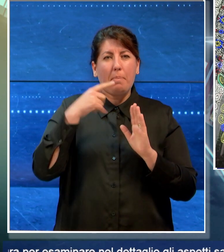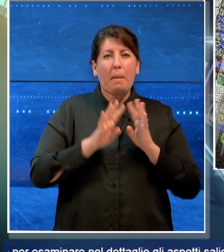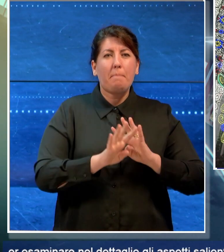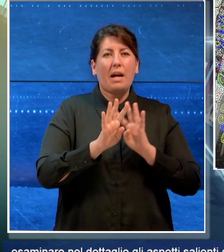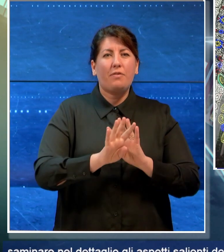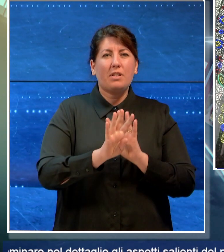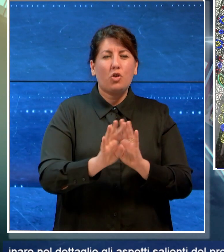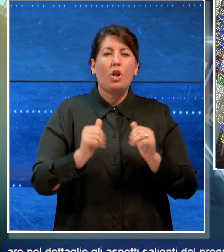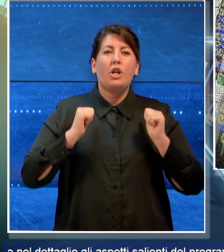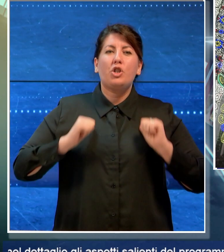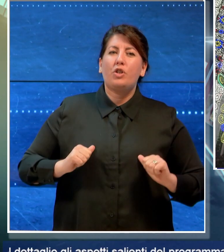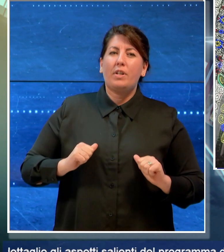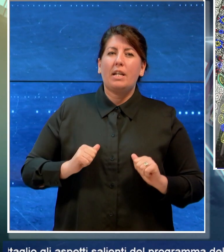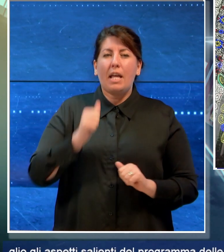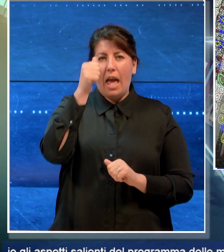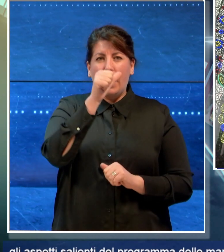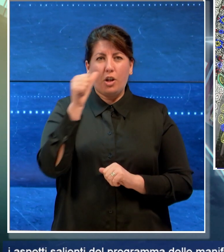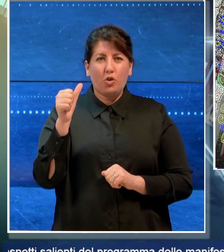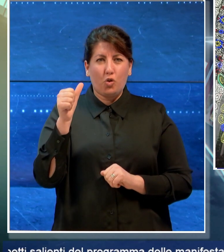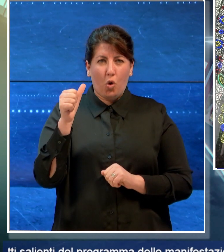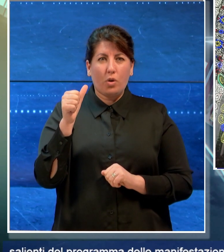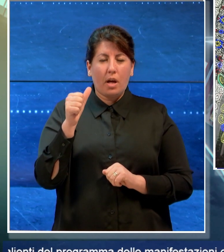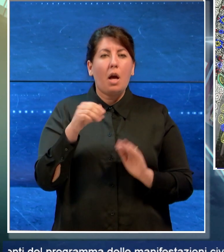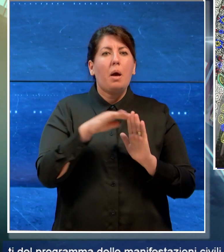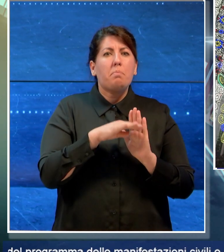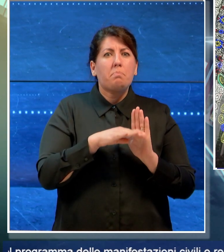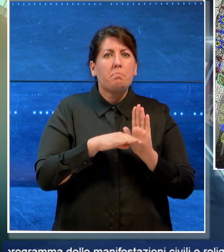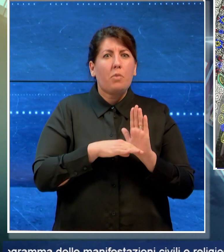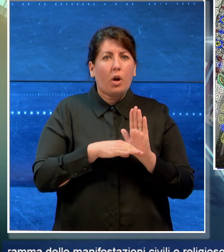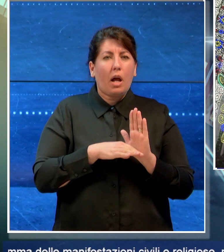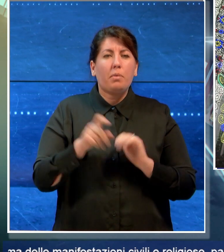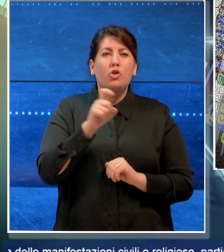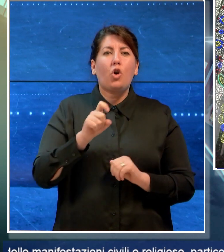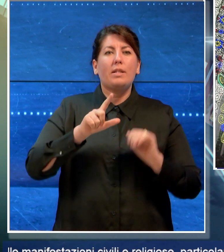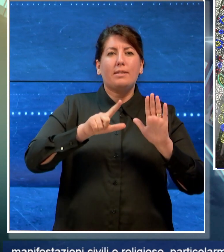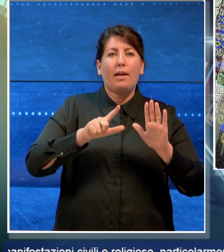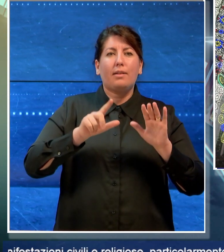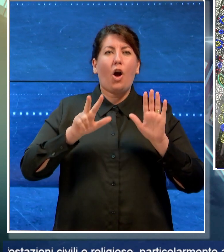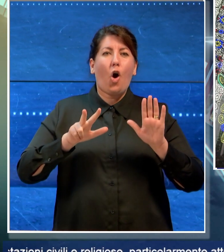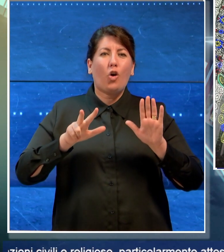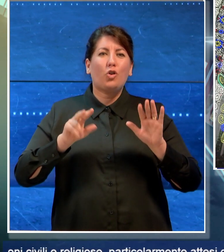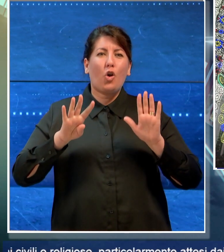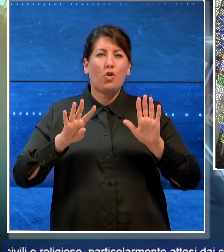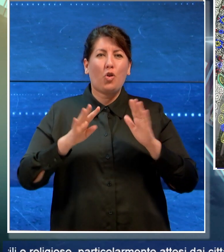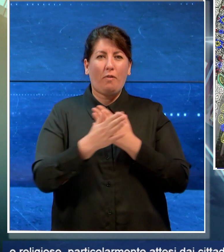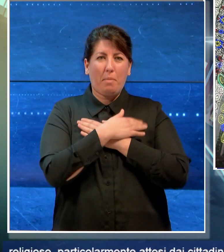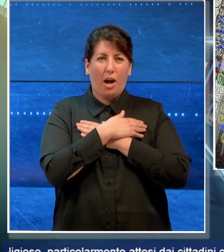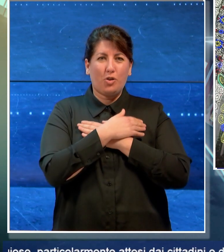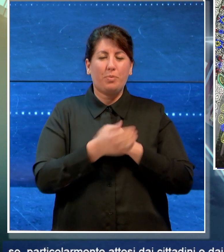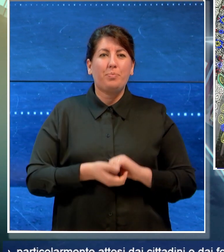civili e religiose in programma il 7, l'8 e il 9 maggio.